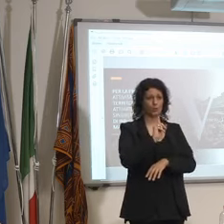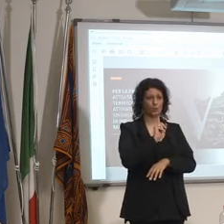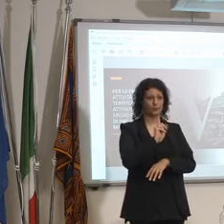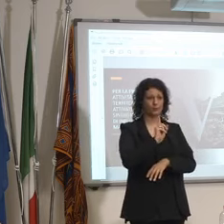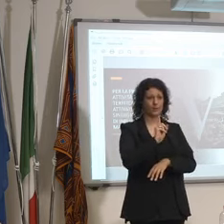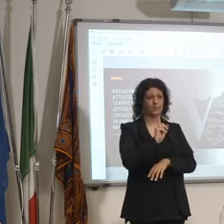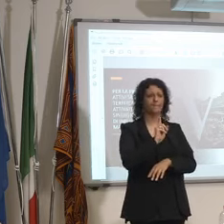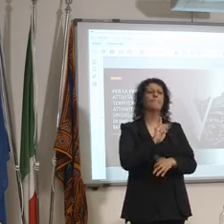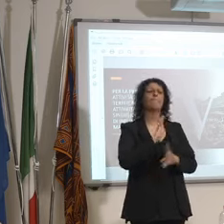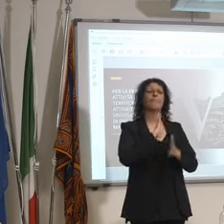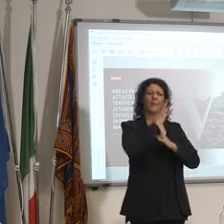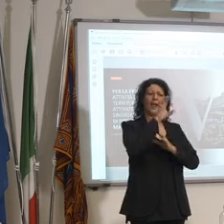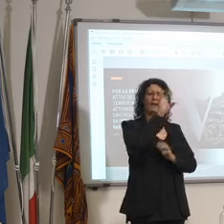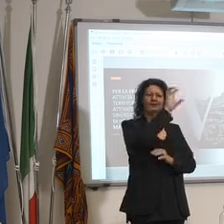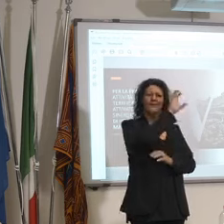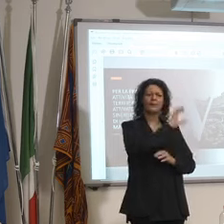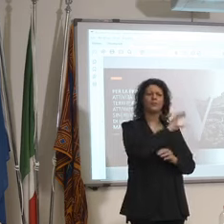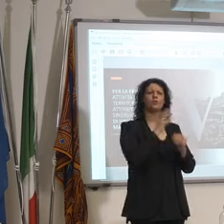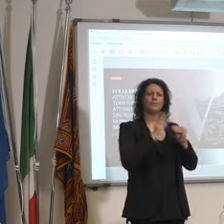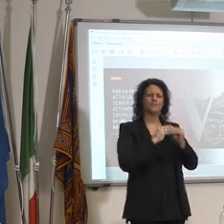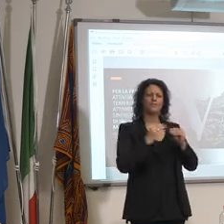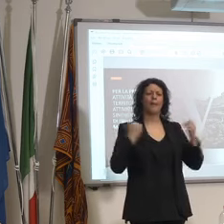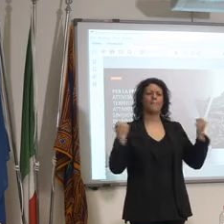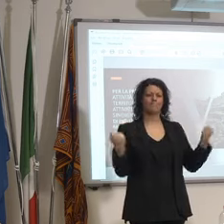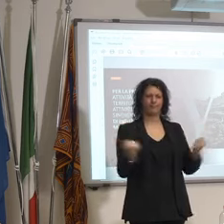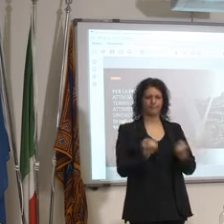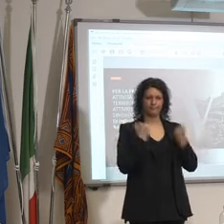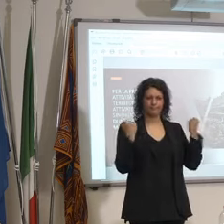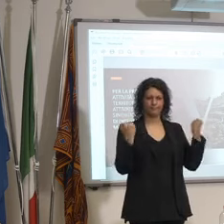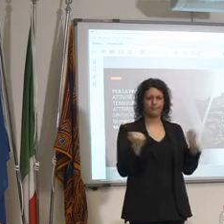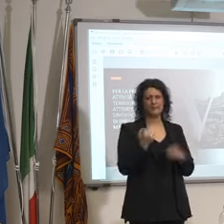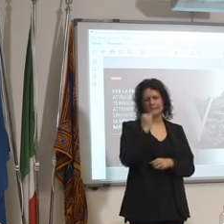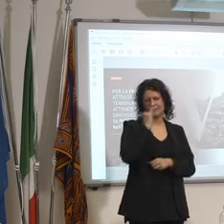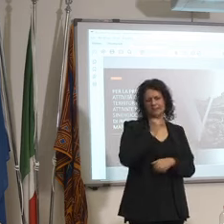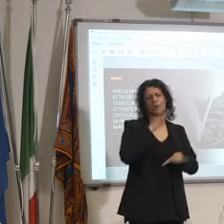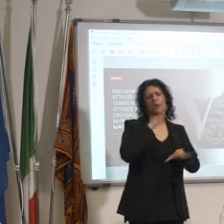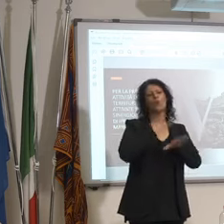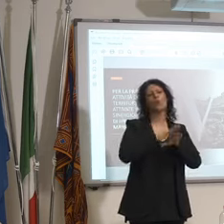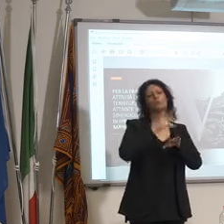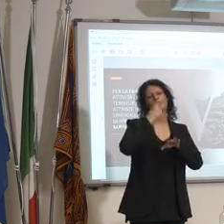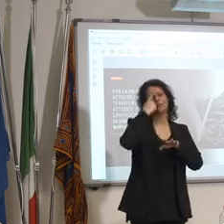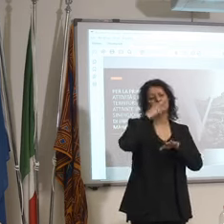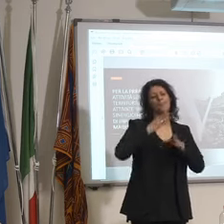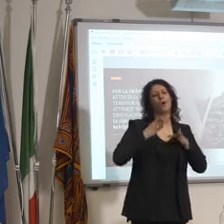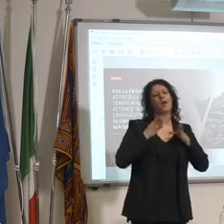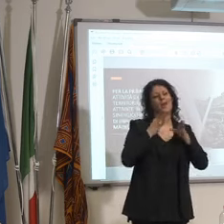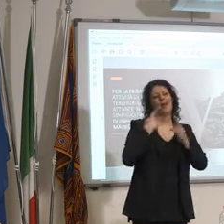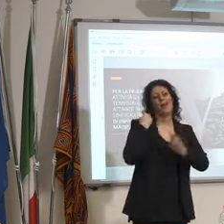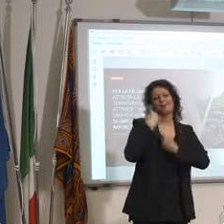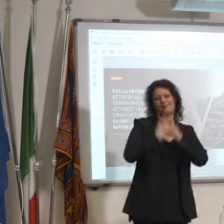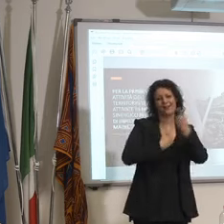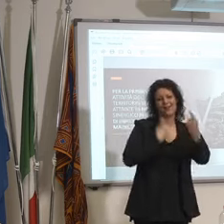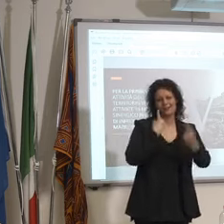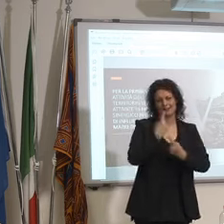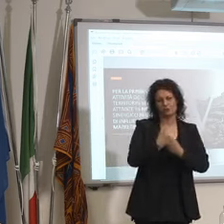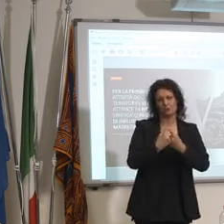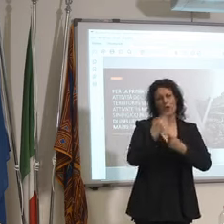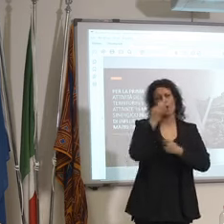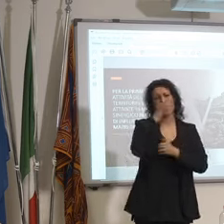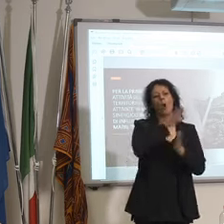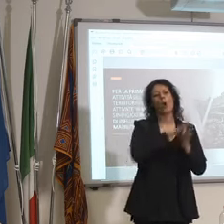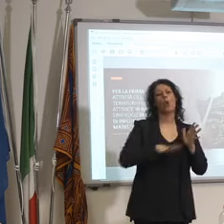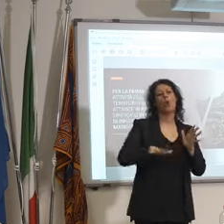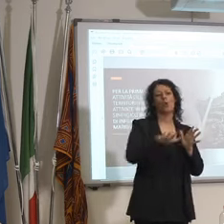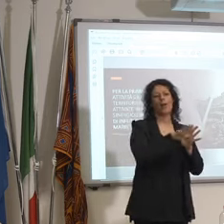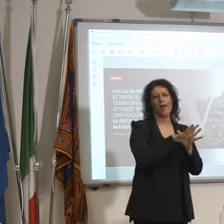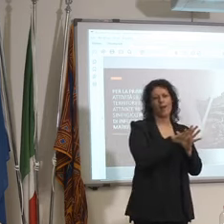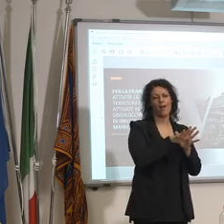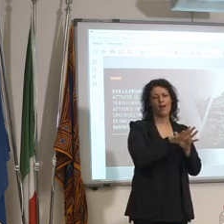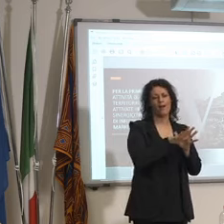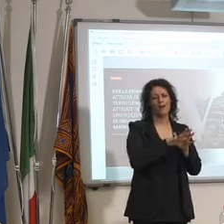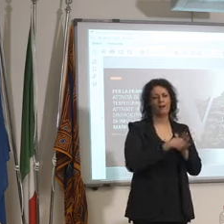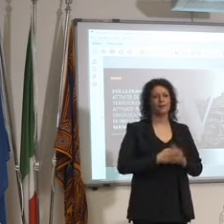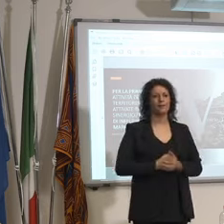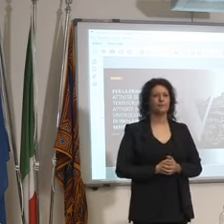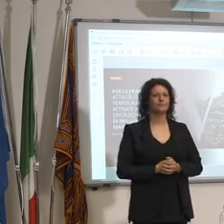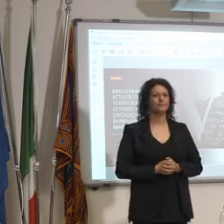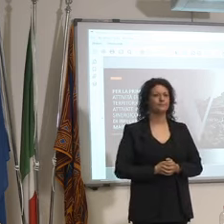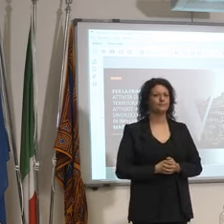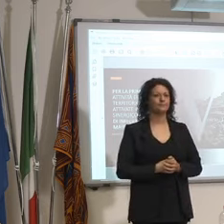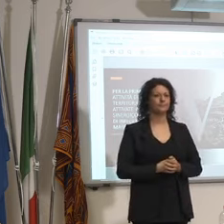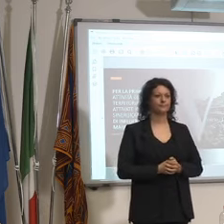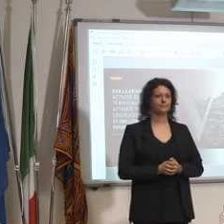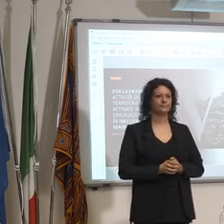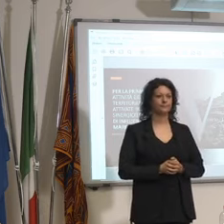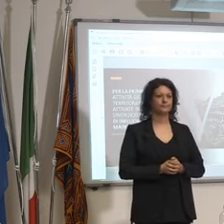stanno facendo promozione sicuramente sui canali nazionali sui canali locali tra l'altro io alcune le ho viste non è che mi